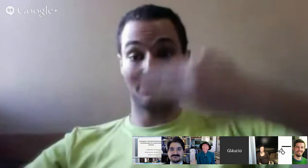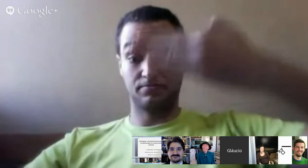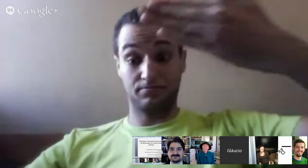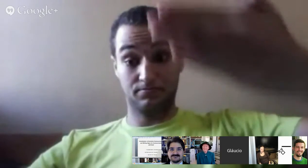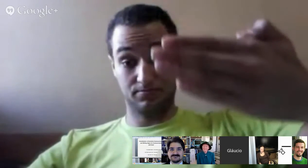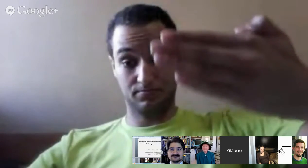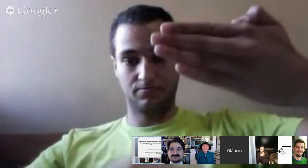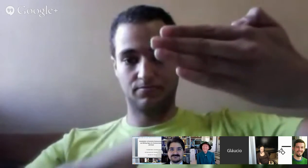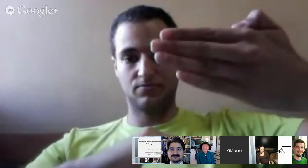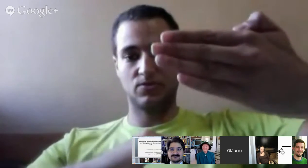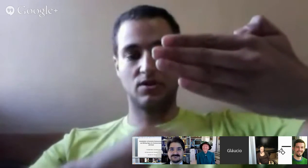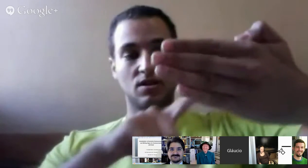materiais.